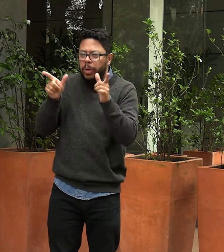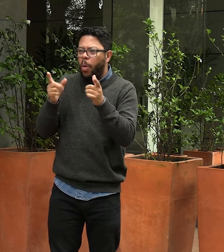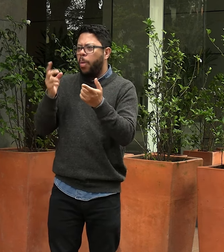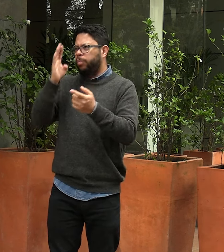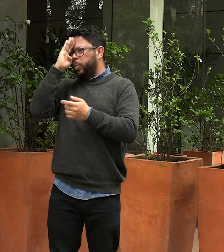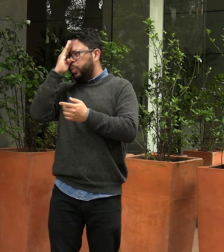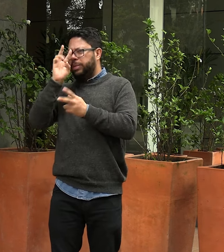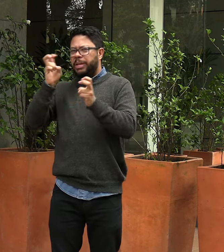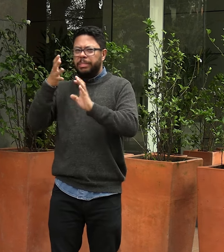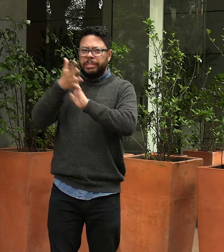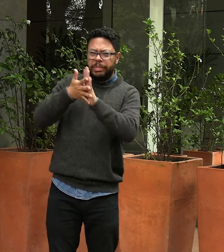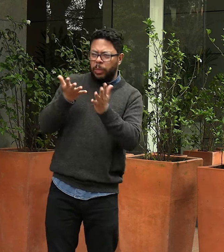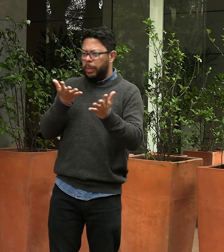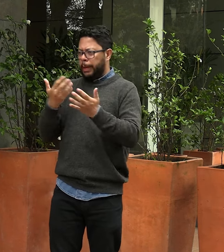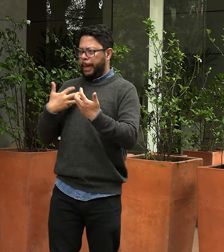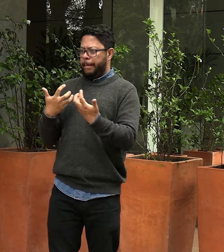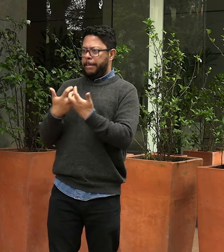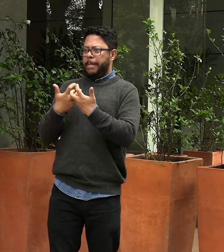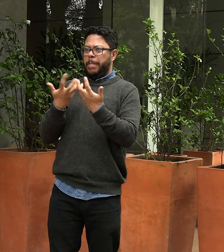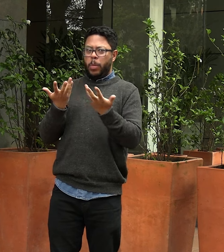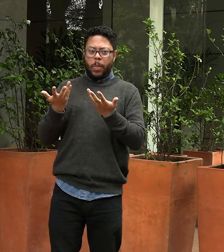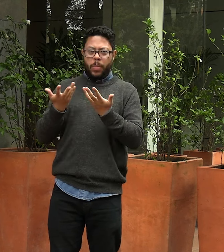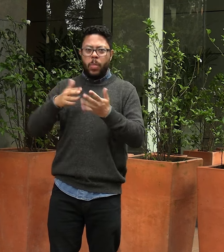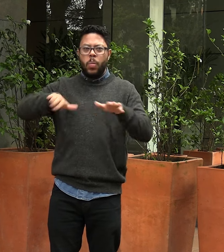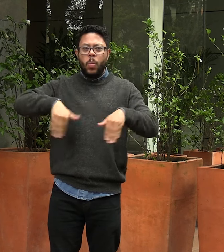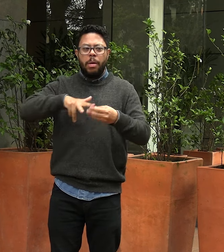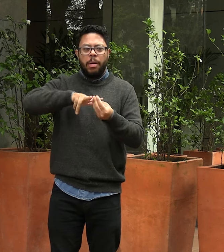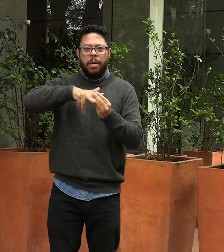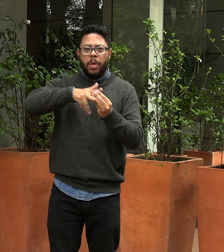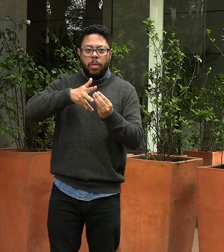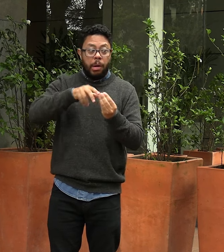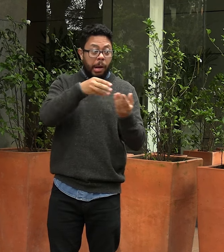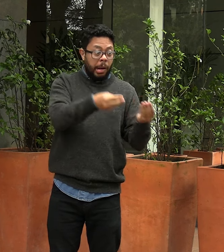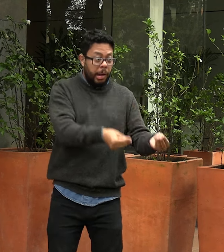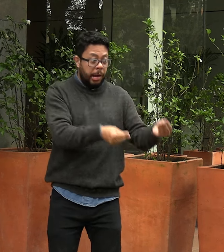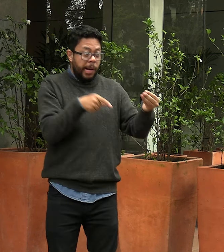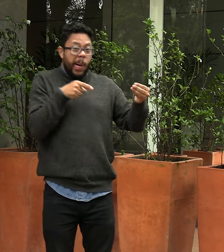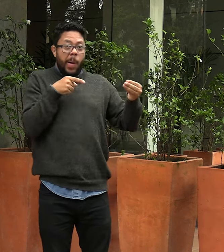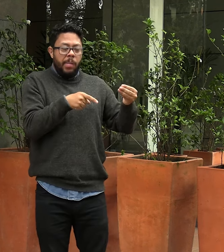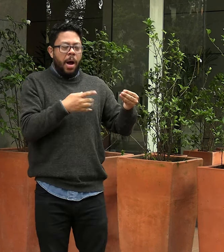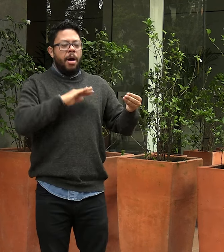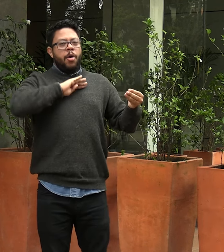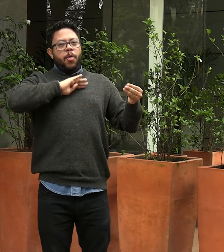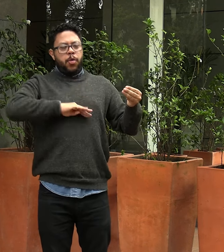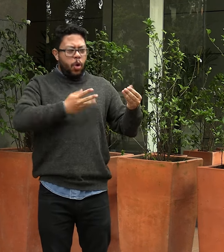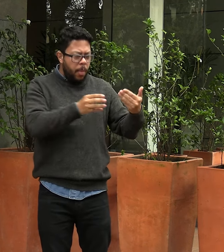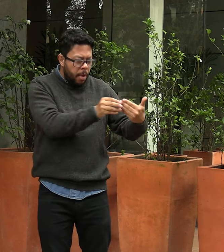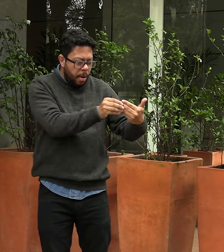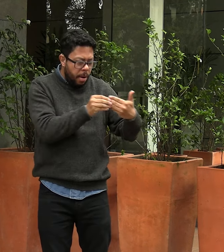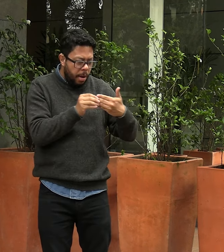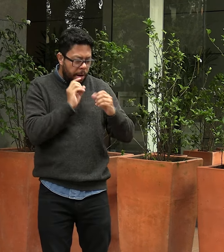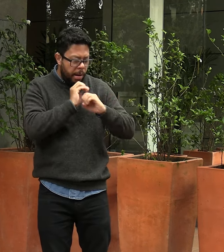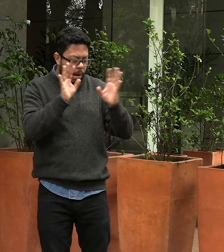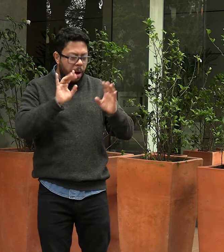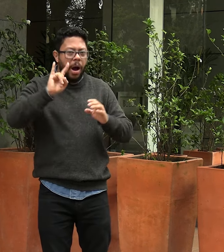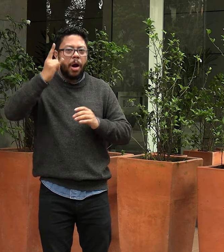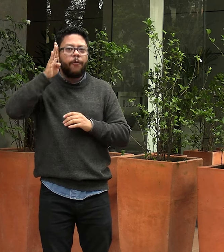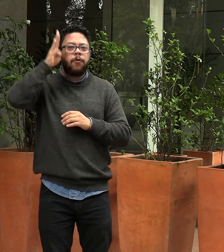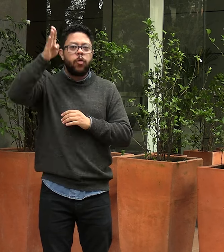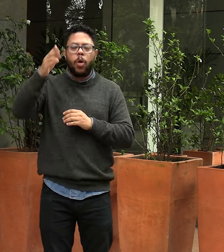panorama general del tema que permite a las mismas asociaciones tener una herramienta que aliviane dudas o confusiones y a